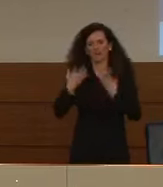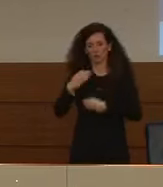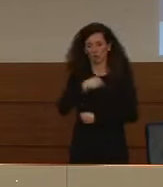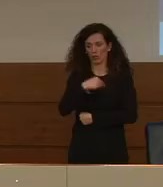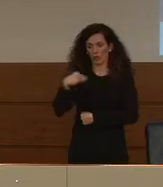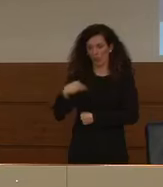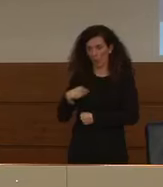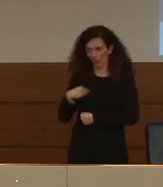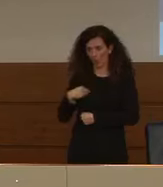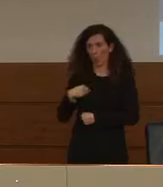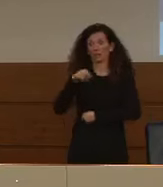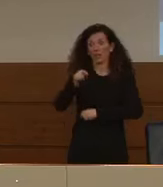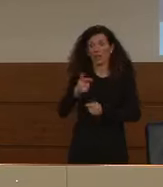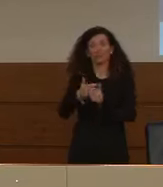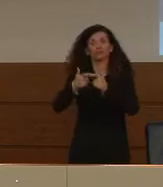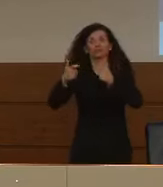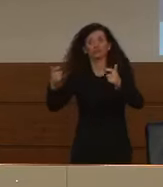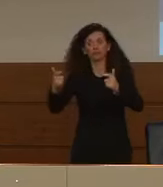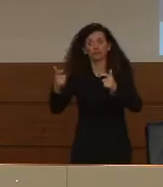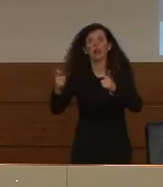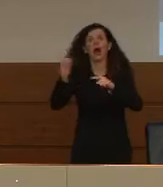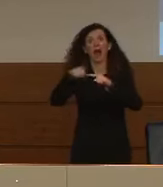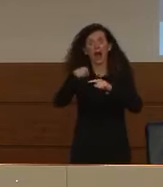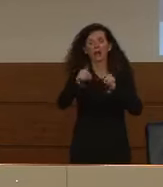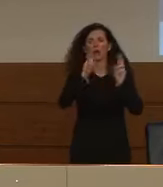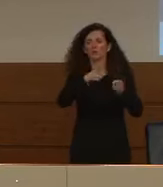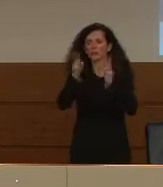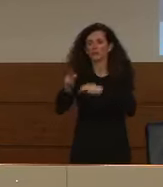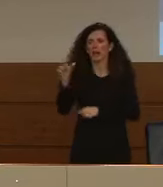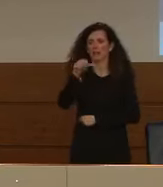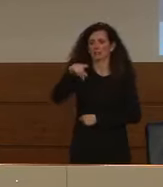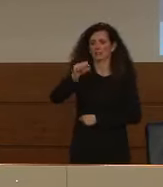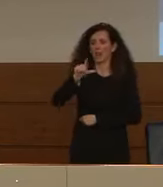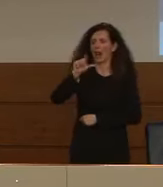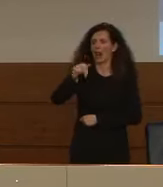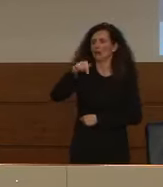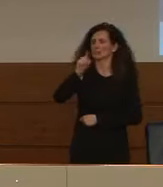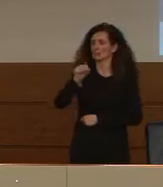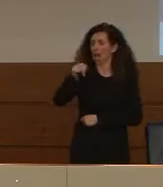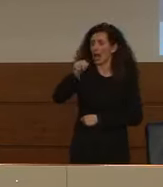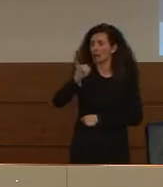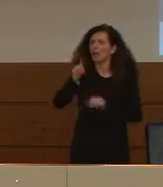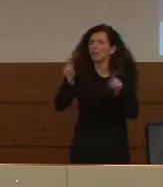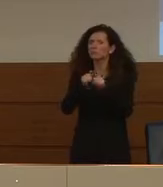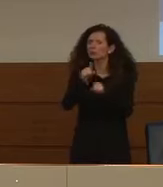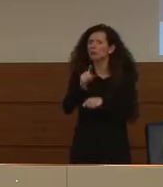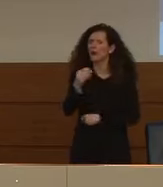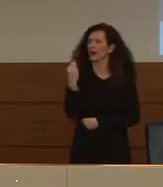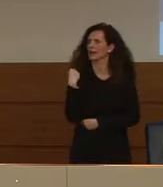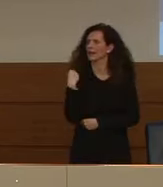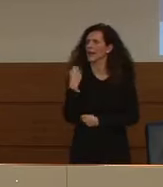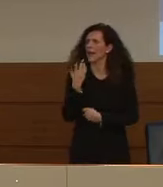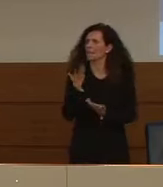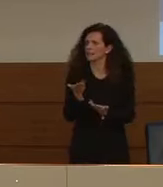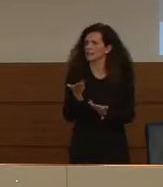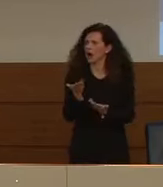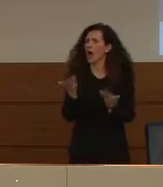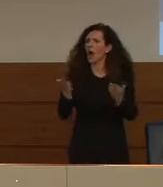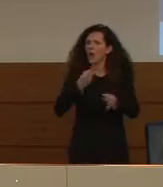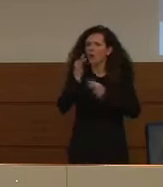stato allargato anche allo Spallanzani anche dallo Spallanzani è arrivata questa richiesta. In sintesi, se non abbiamo i